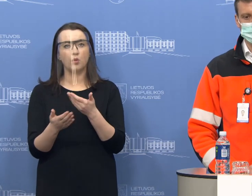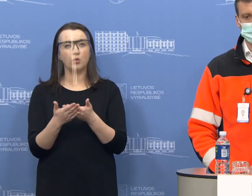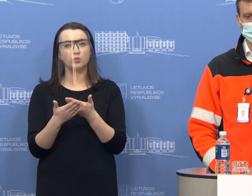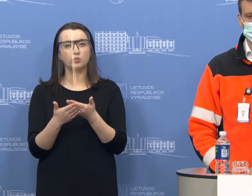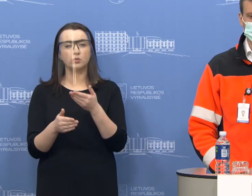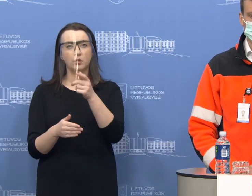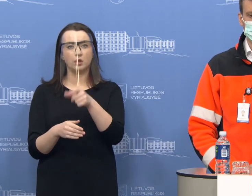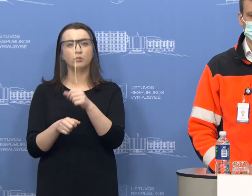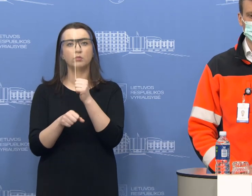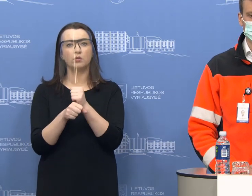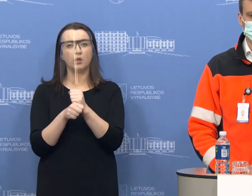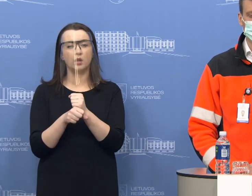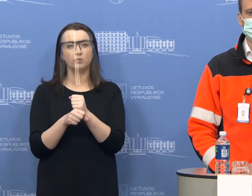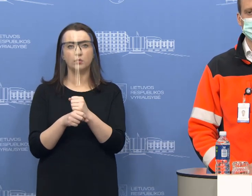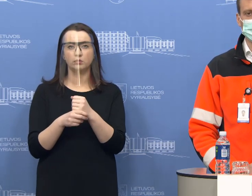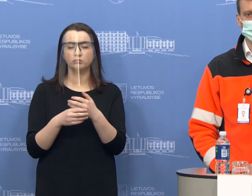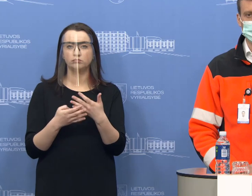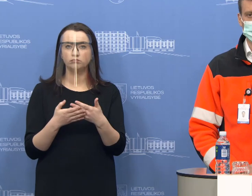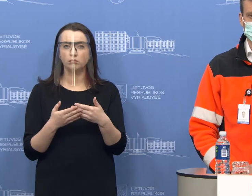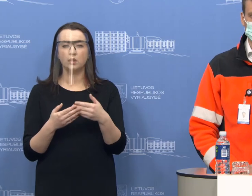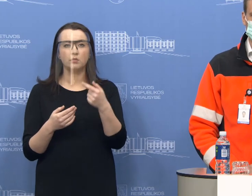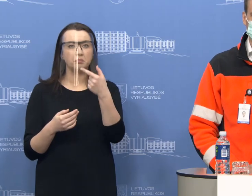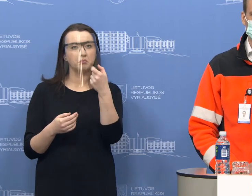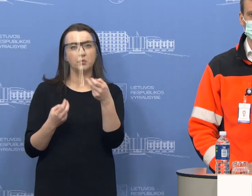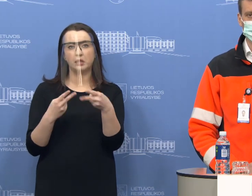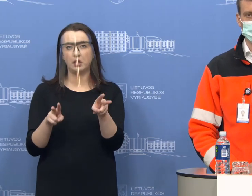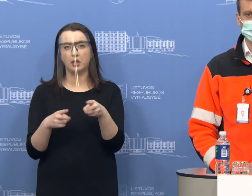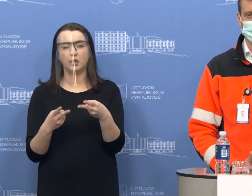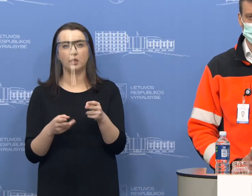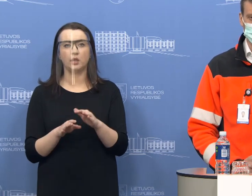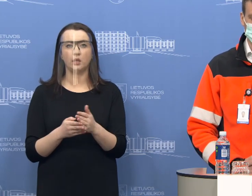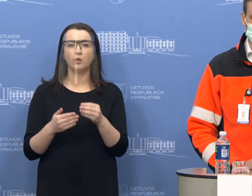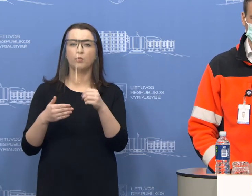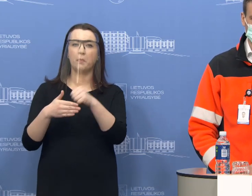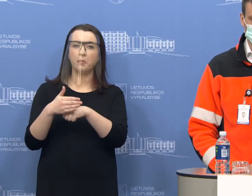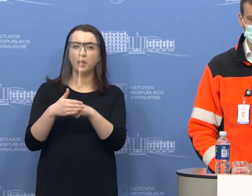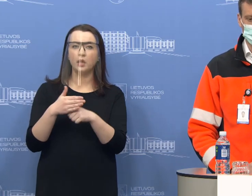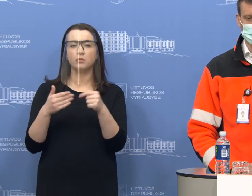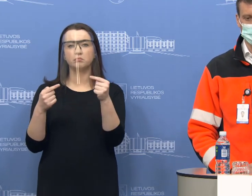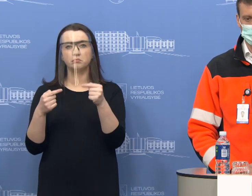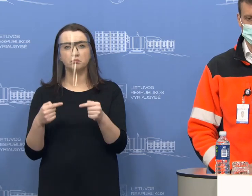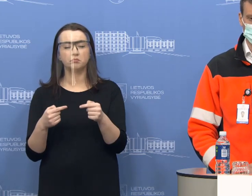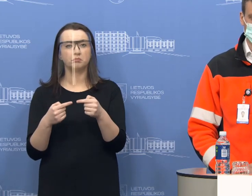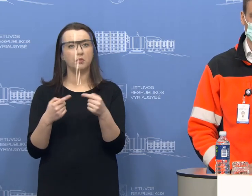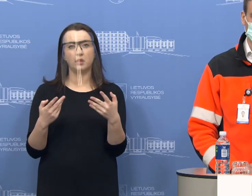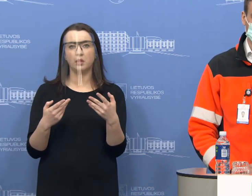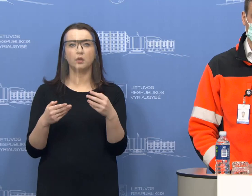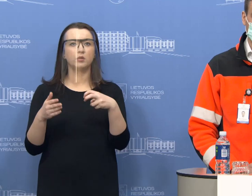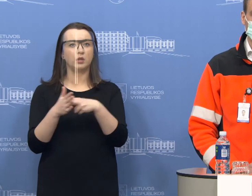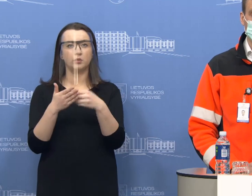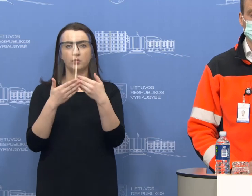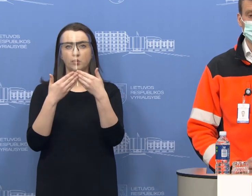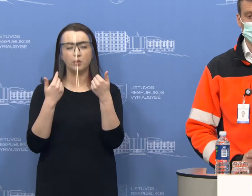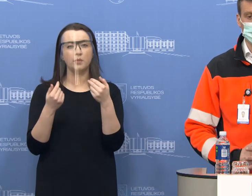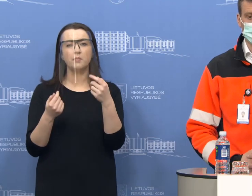ir kartais gal netaip ik tai reaguoti į tai, kad jūs netitinkate kriterijų ir nesate registruojami į mobilius patikros punktus.